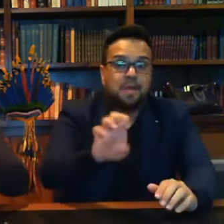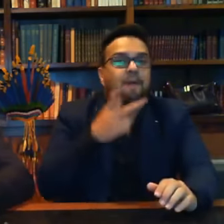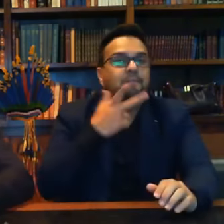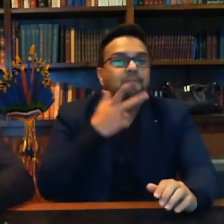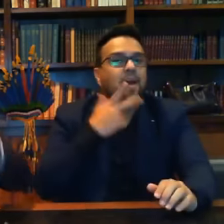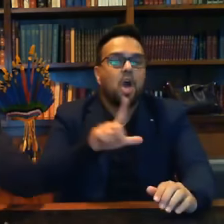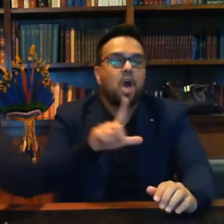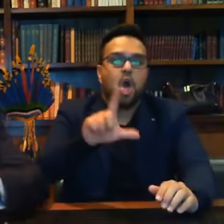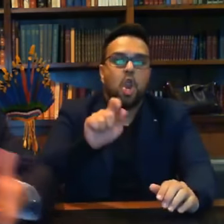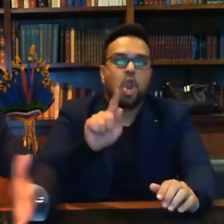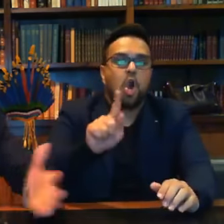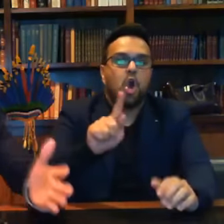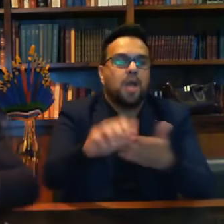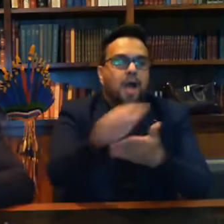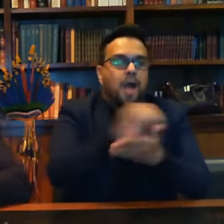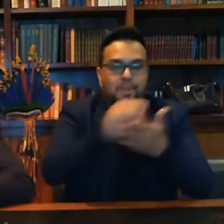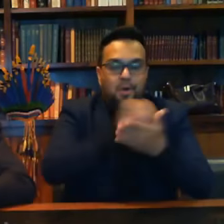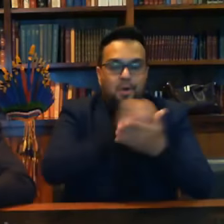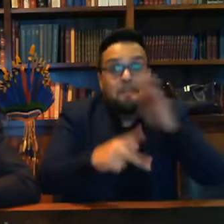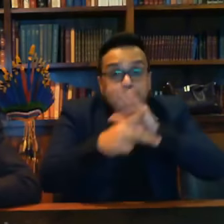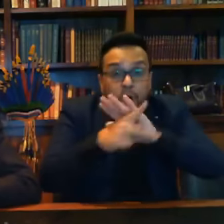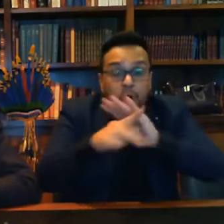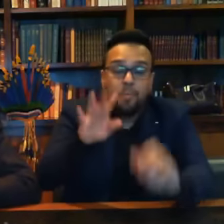que os logs foram apagados pelo próprio TSE,